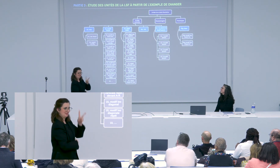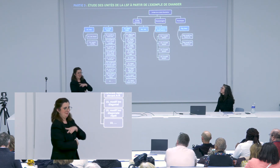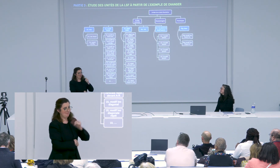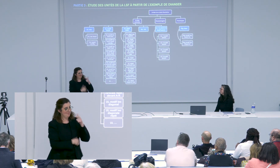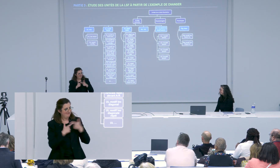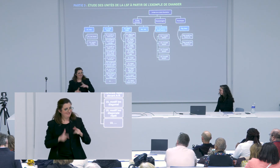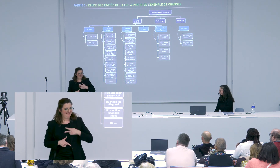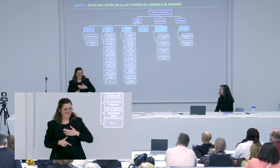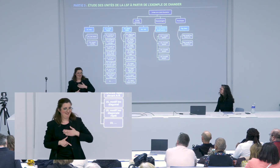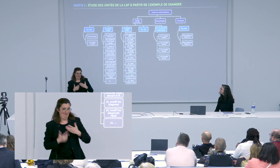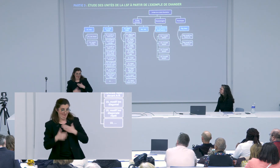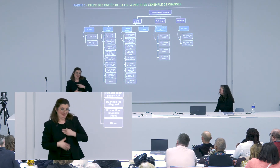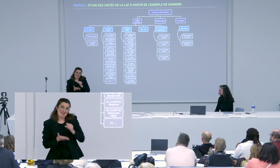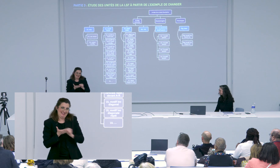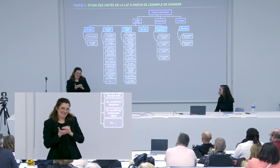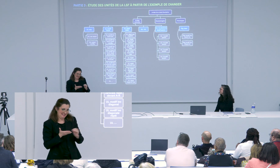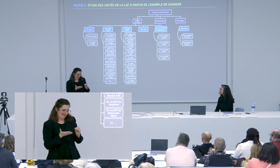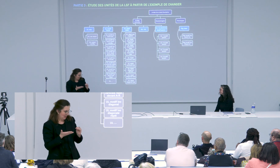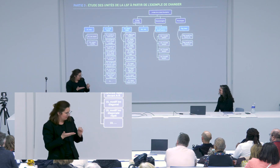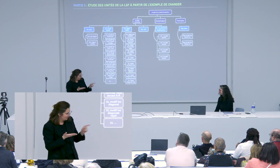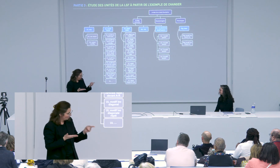en plus de rédigé en français